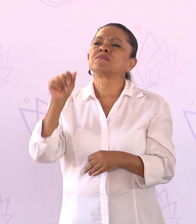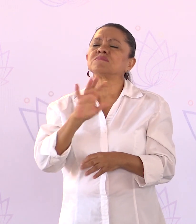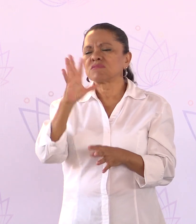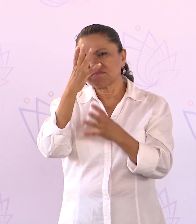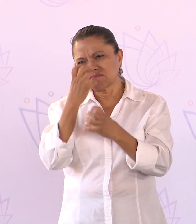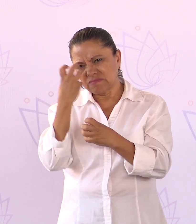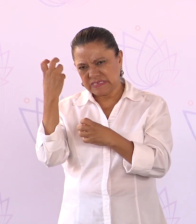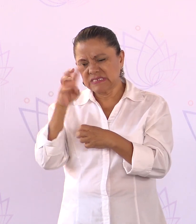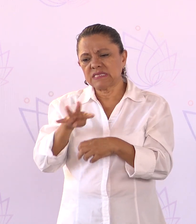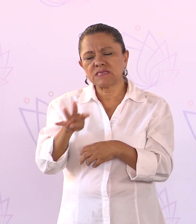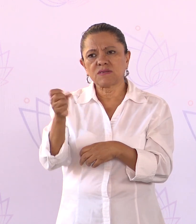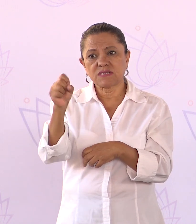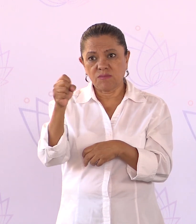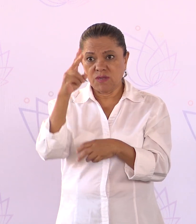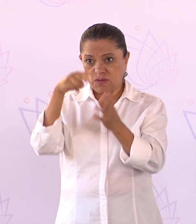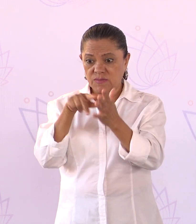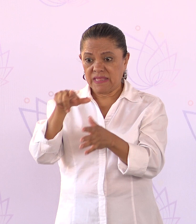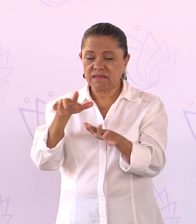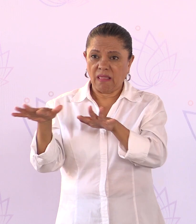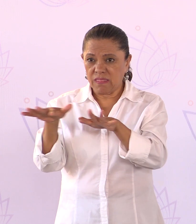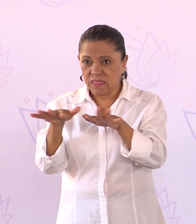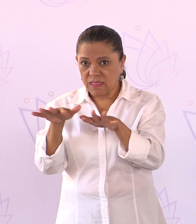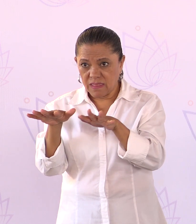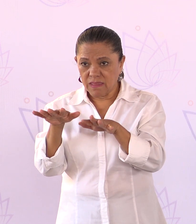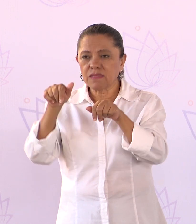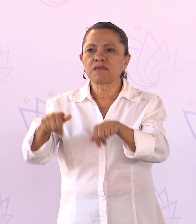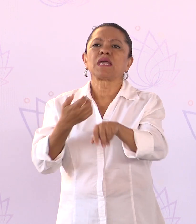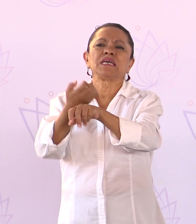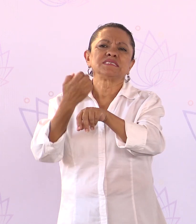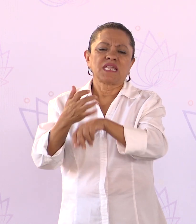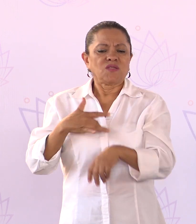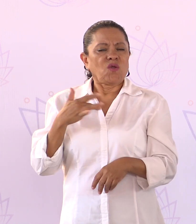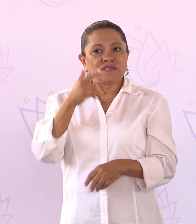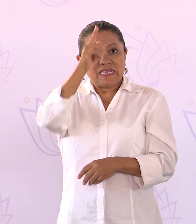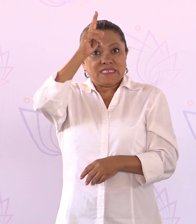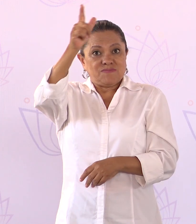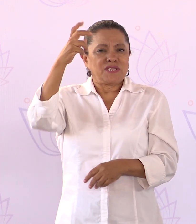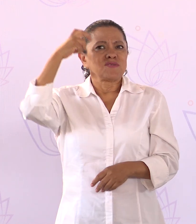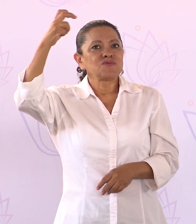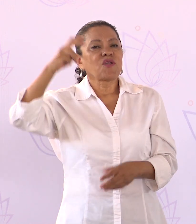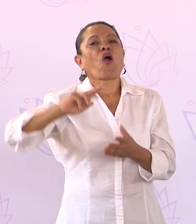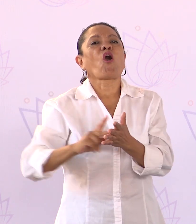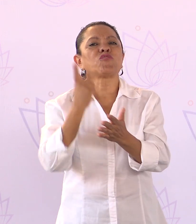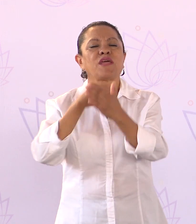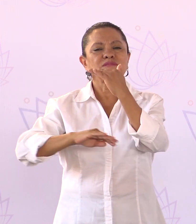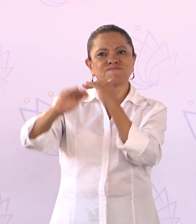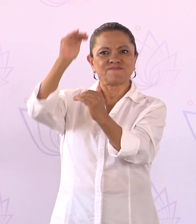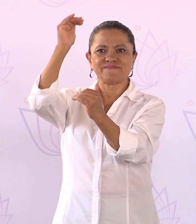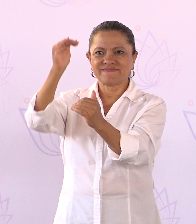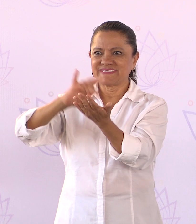acontecimiento del 19 de septiembre del 2017, nuestro Estado, nuestro espíritu y nuestros sueños se vuelven a levantar.